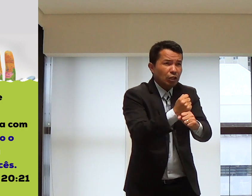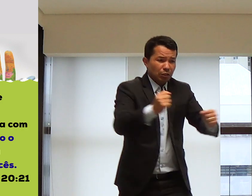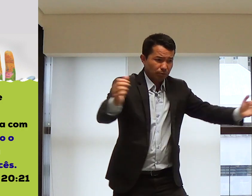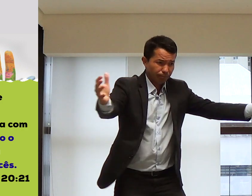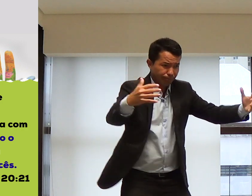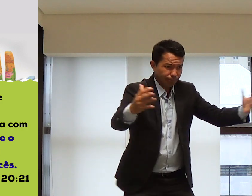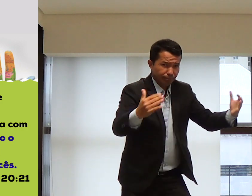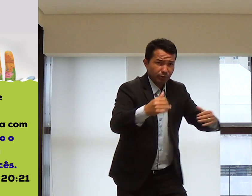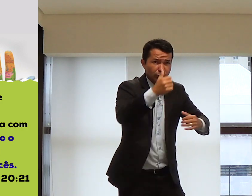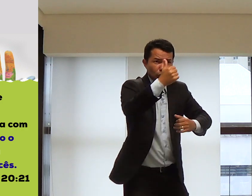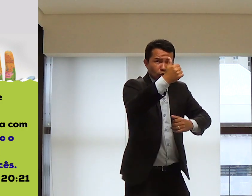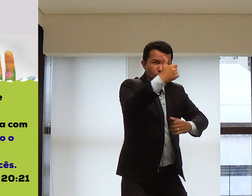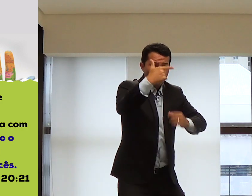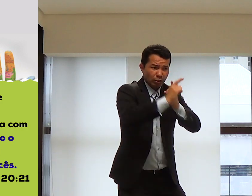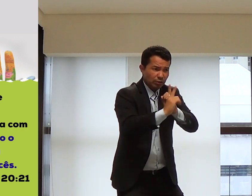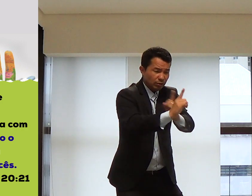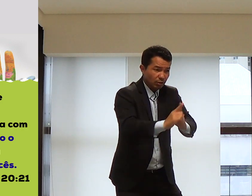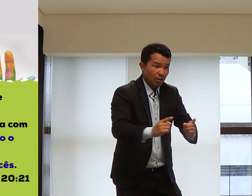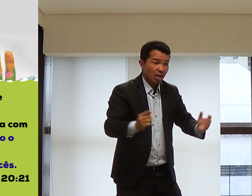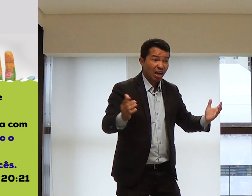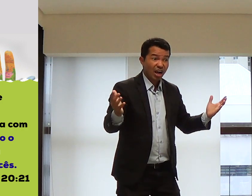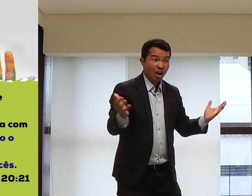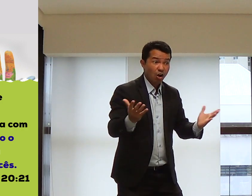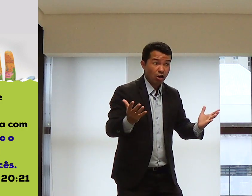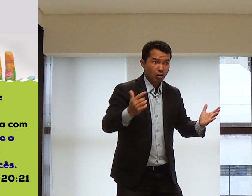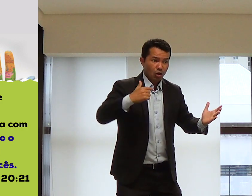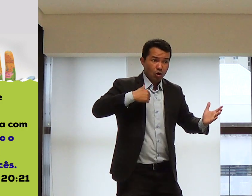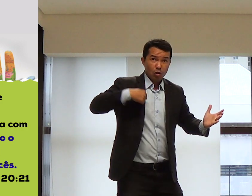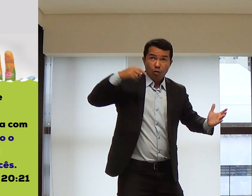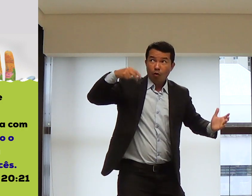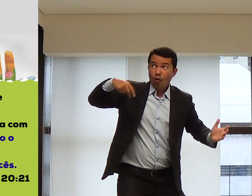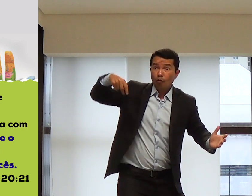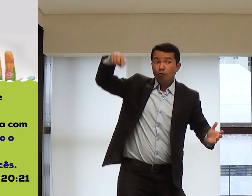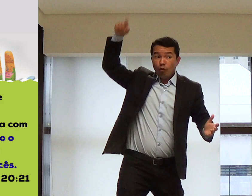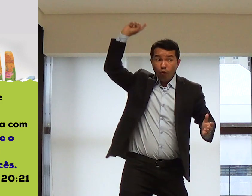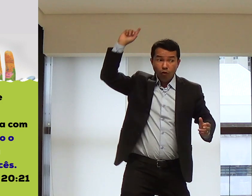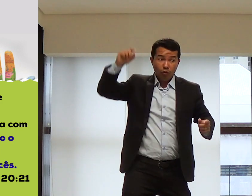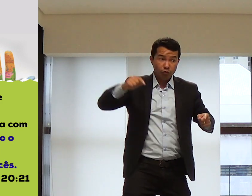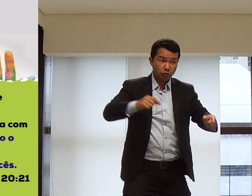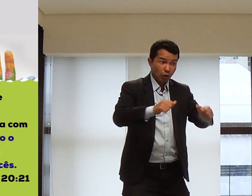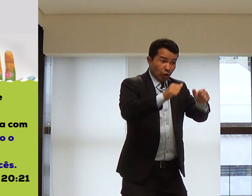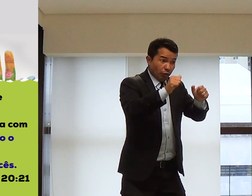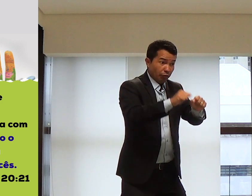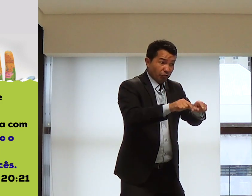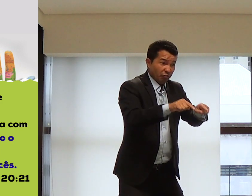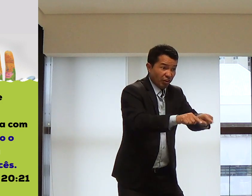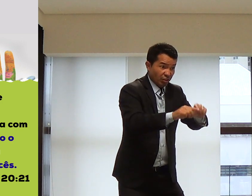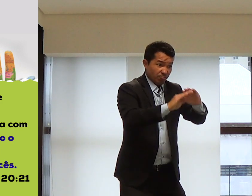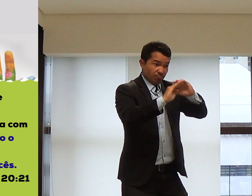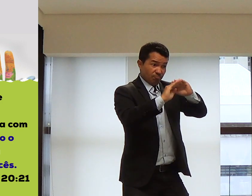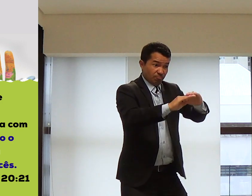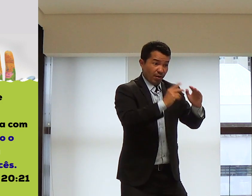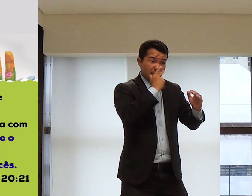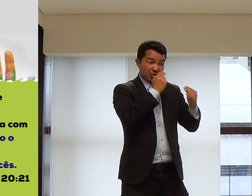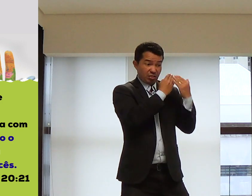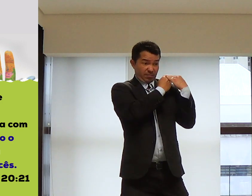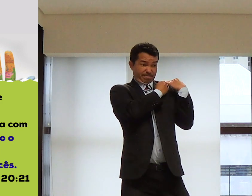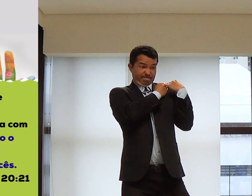por três anos, ensinou, separou os discípulos e agora vou ao céu. E vocês vão